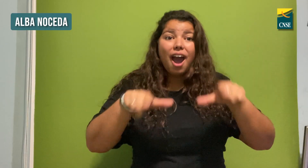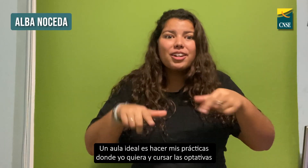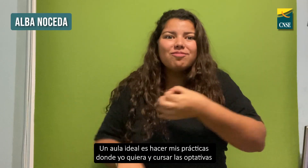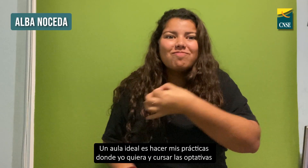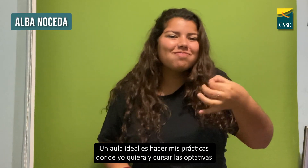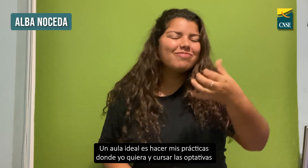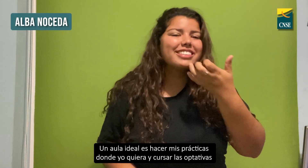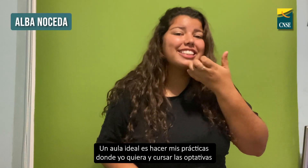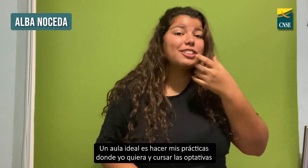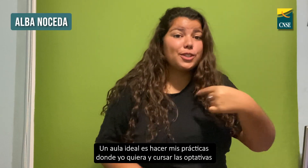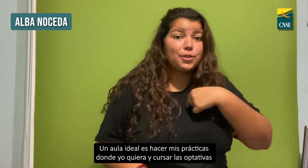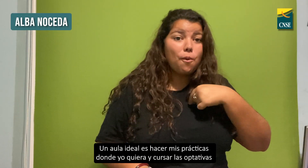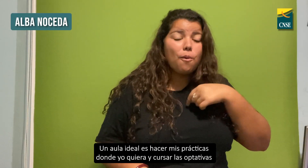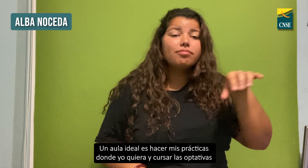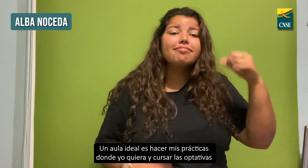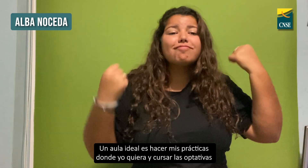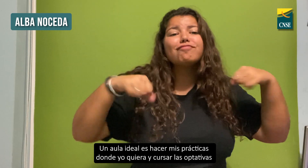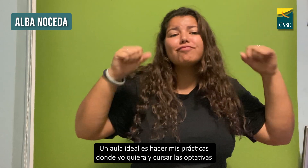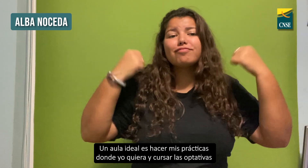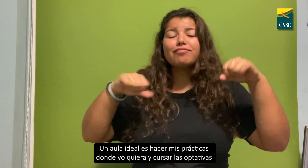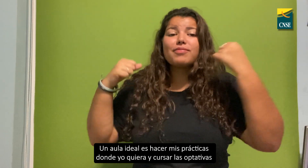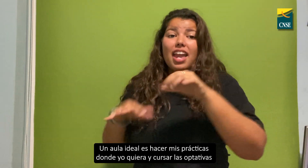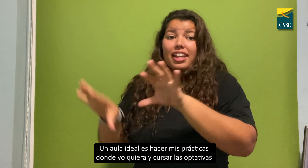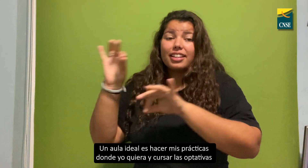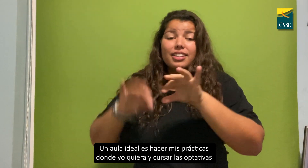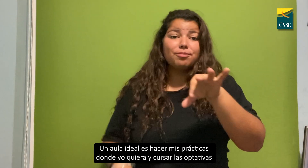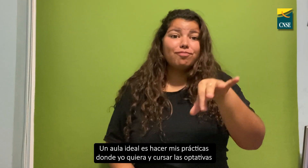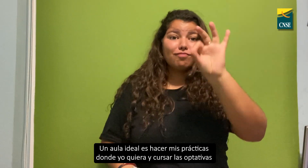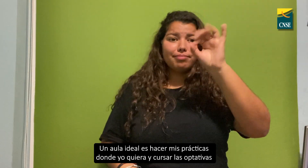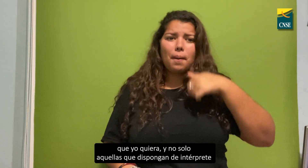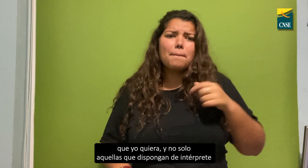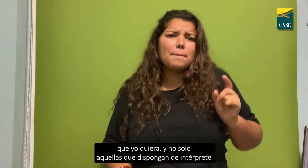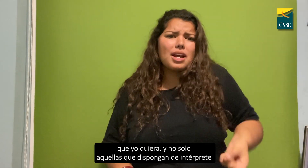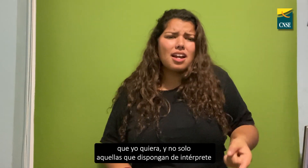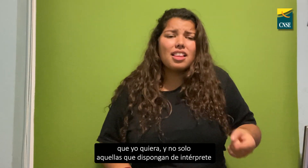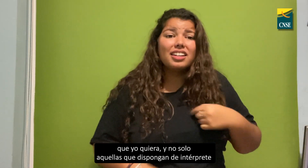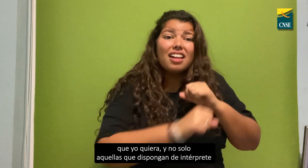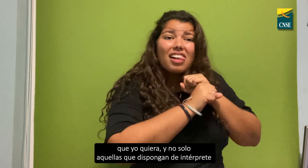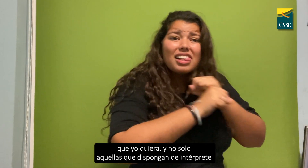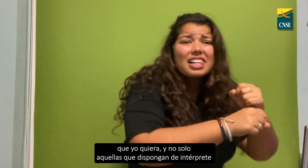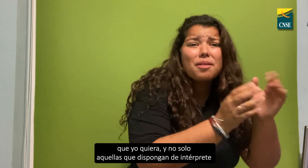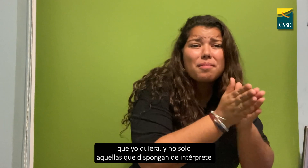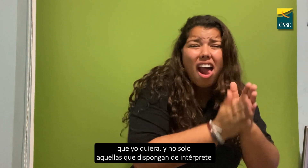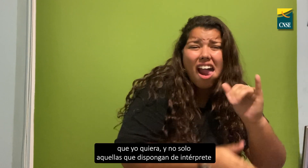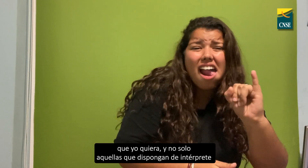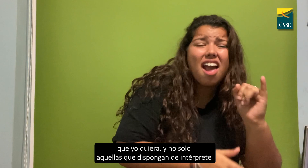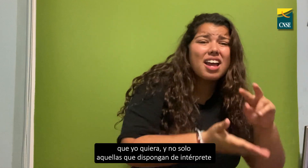Un aula ideal es hacer mis prácticas donde yo quiera y cursar las optativas que yo quiera, y no solo aquellas que dispongan de